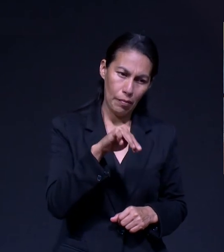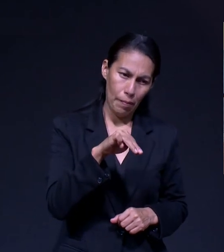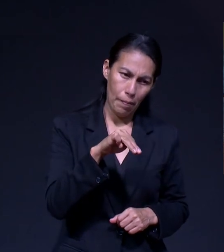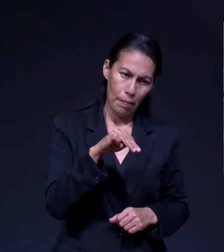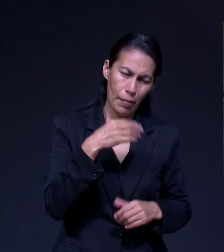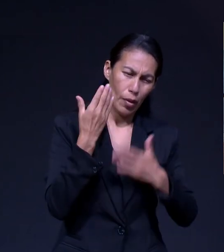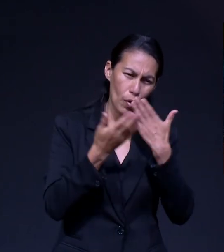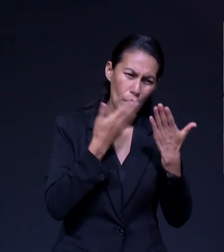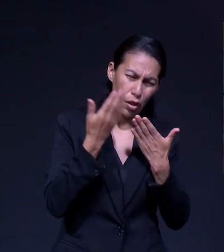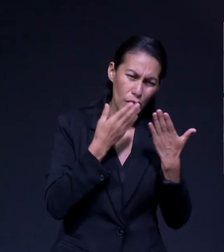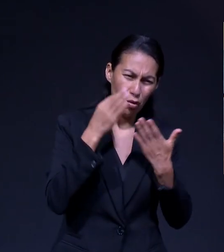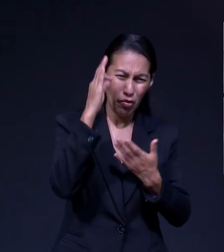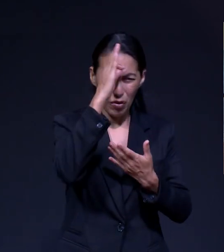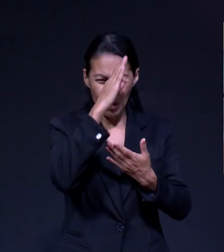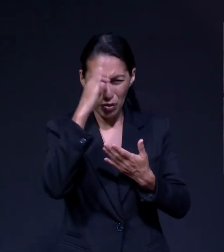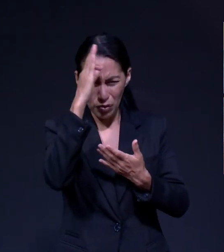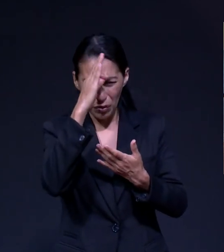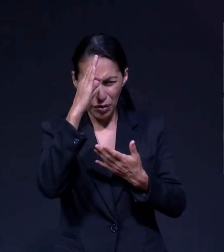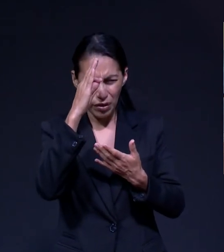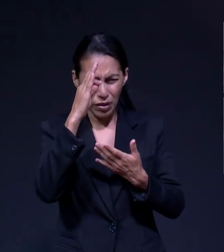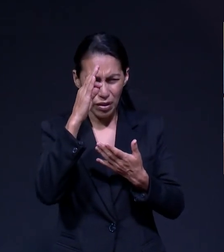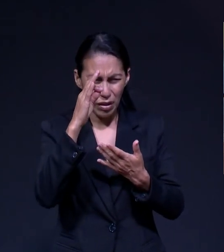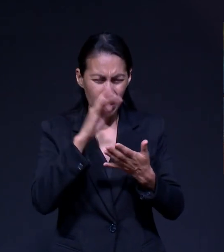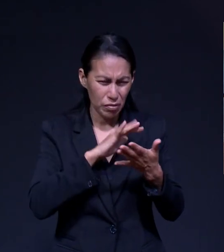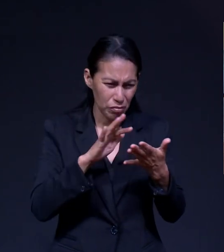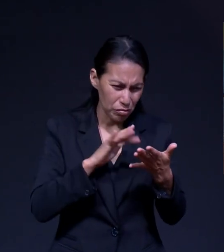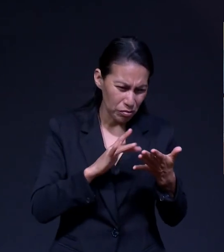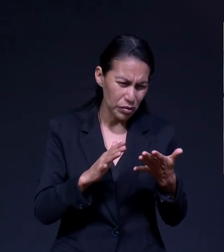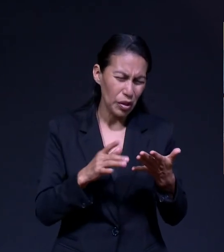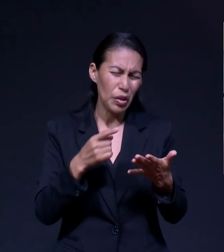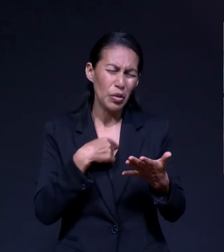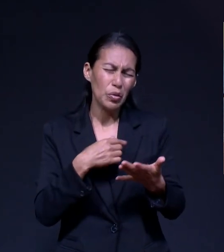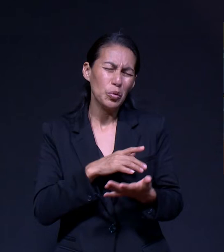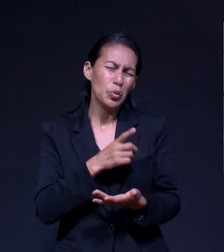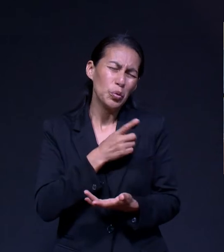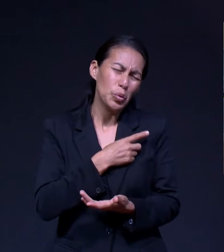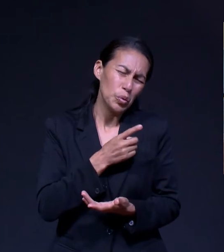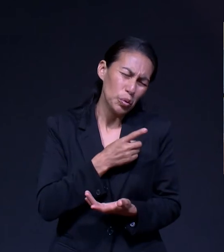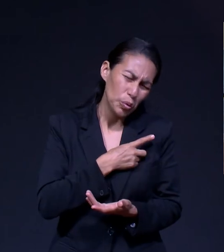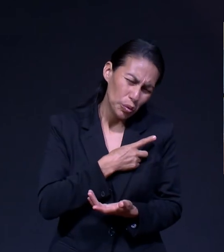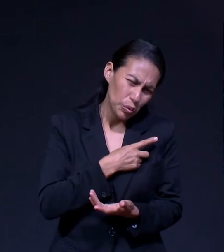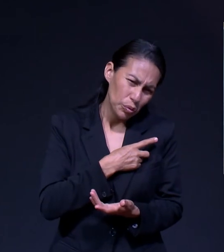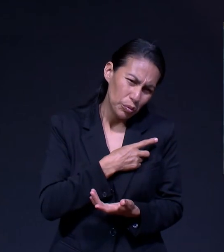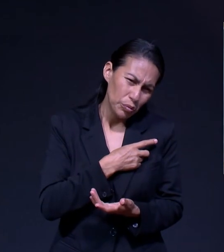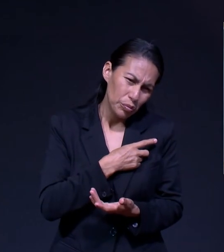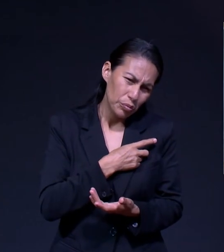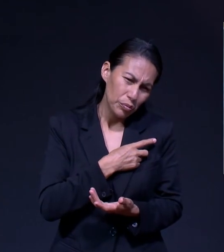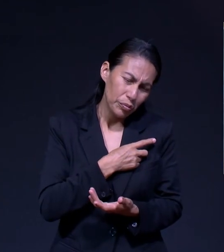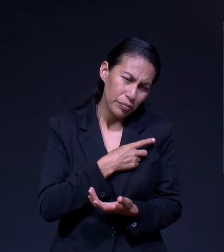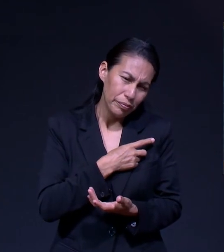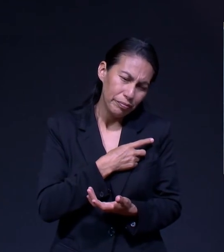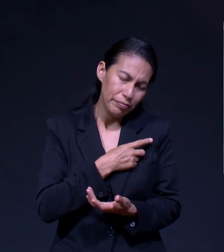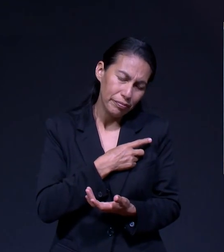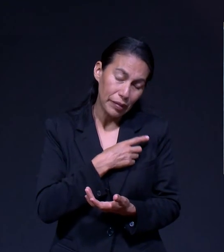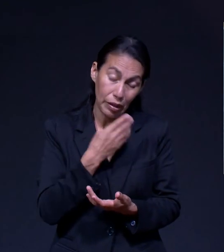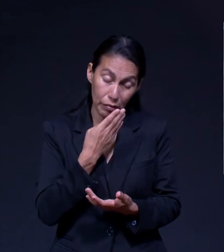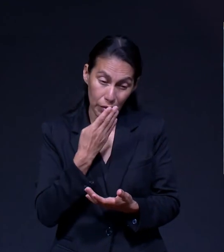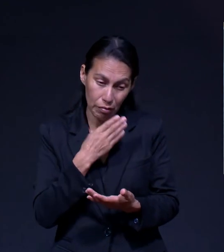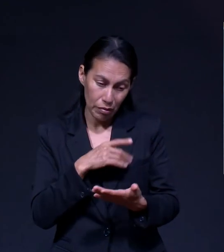Y Me Sentía Profundamente Solo Hasta Que Encontré En La Palabra De Dios